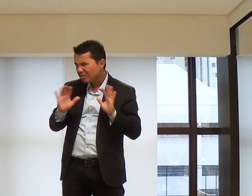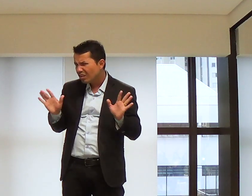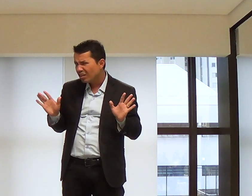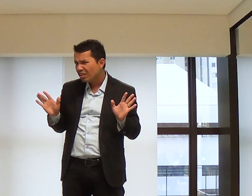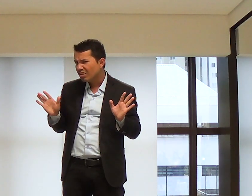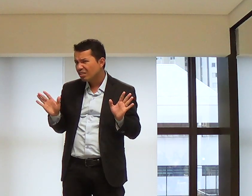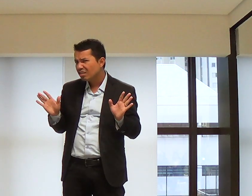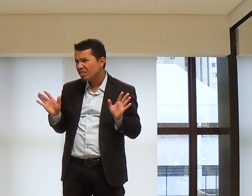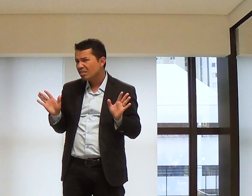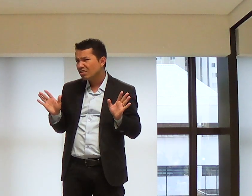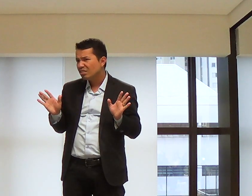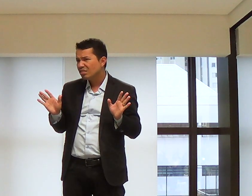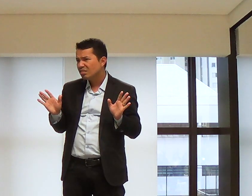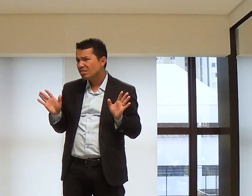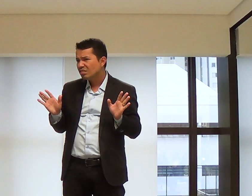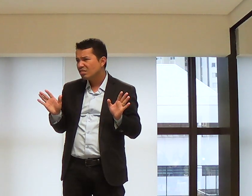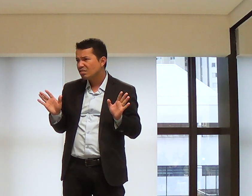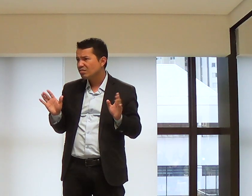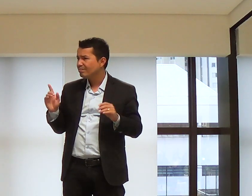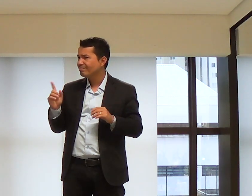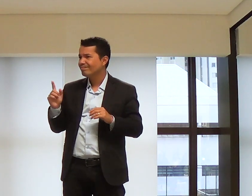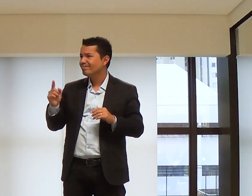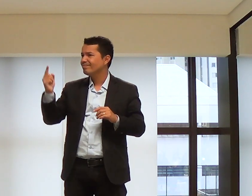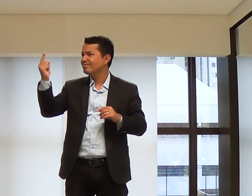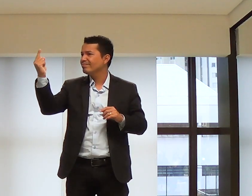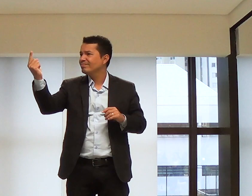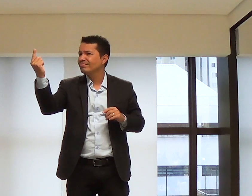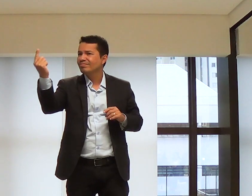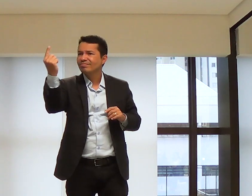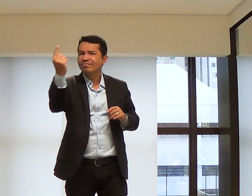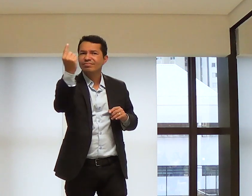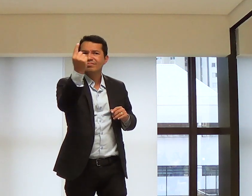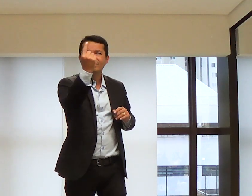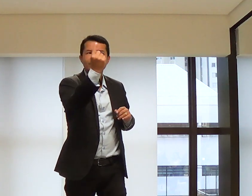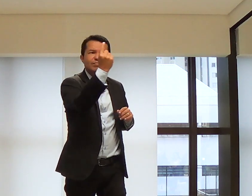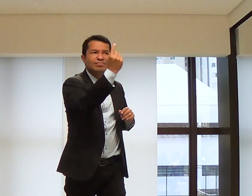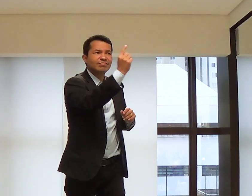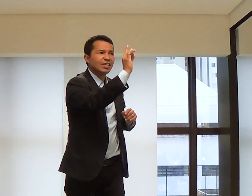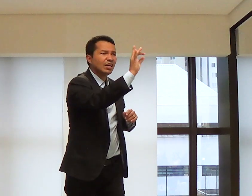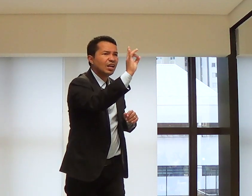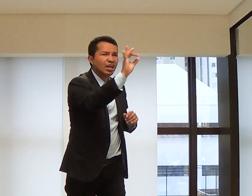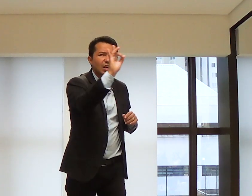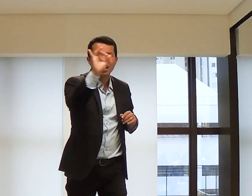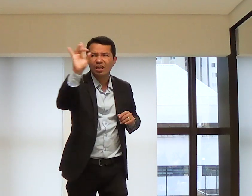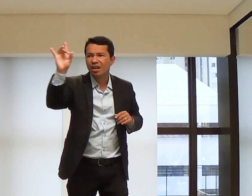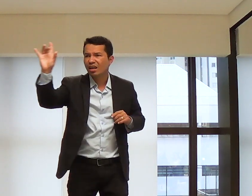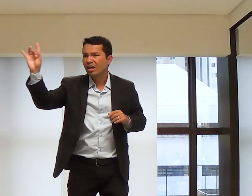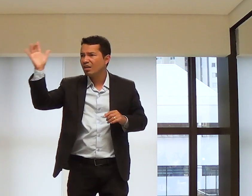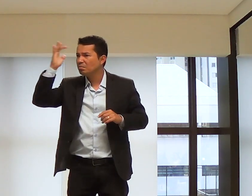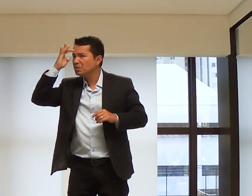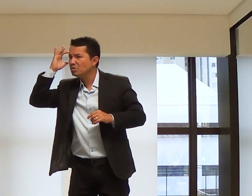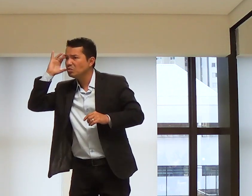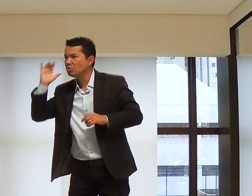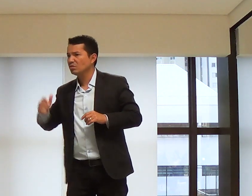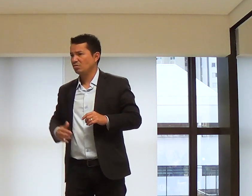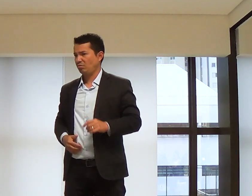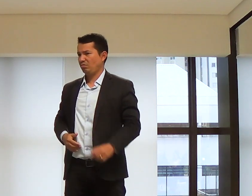responsabilidade. Somente minha, você acha? A responsabilidade minha, do Adonir Ardão. Essa é responsabilidade de cada